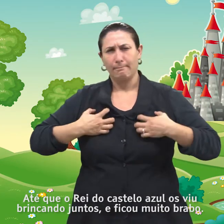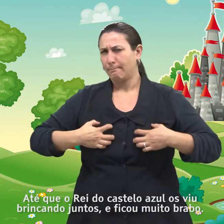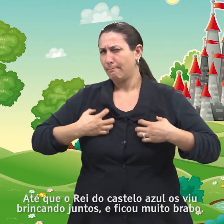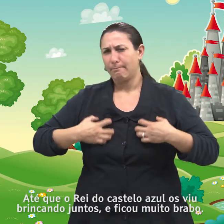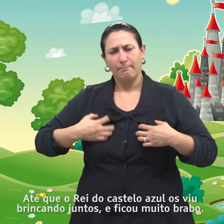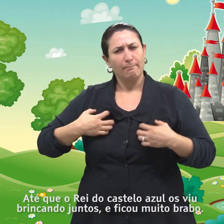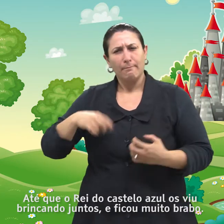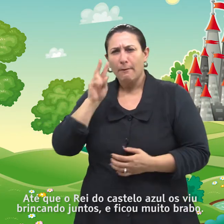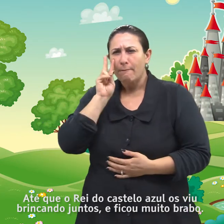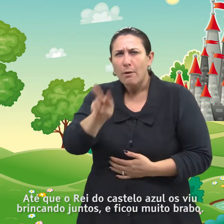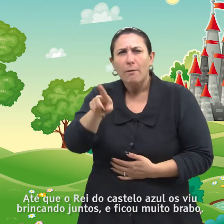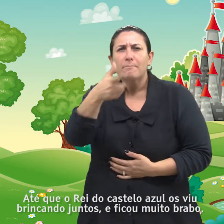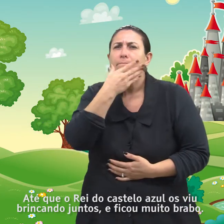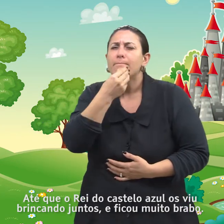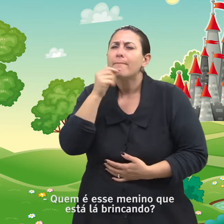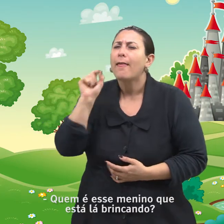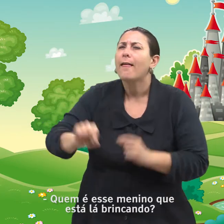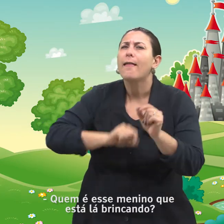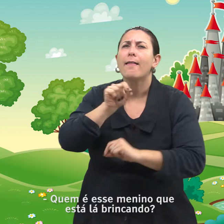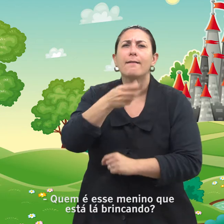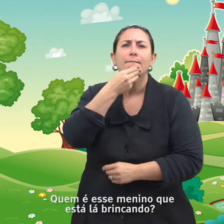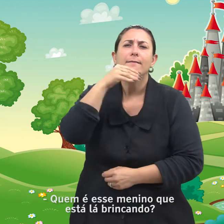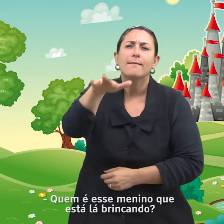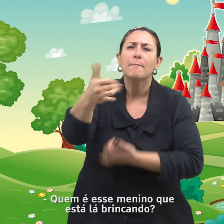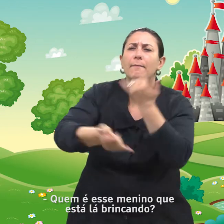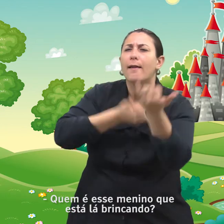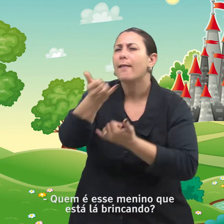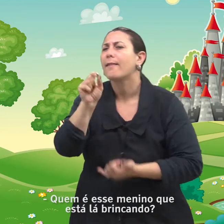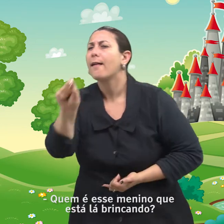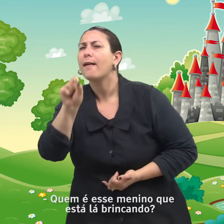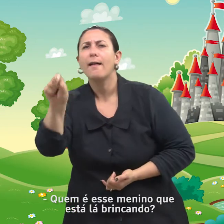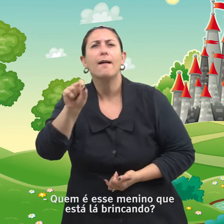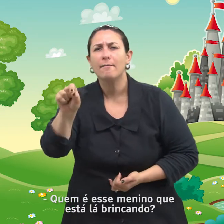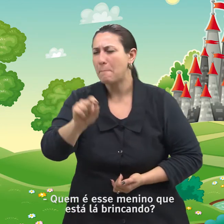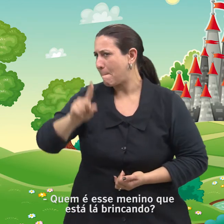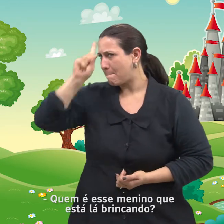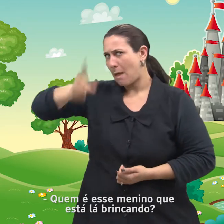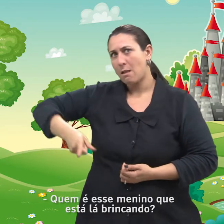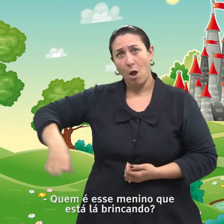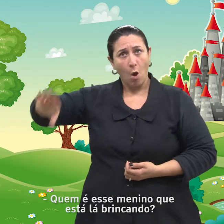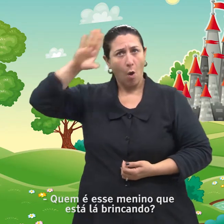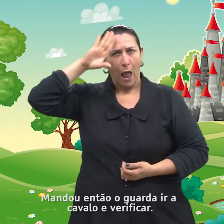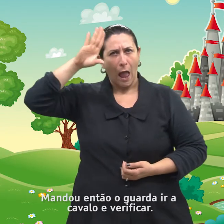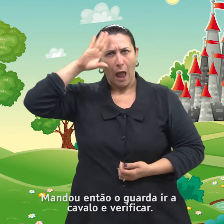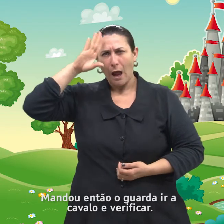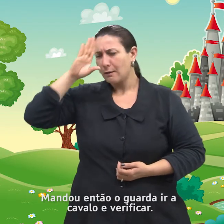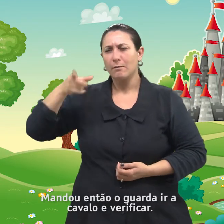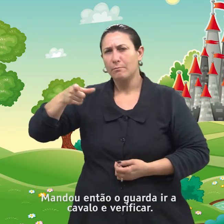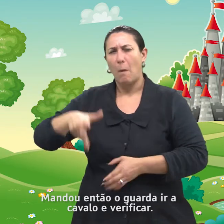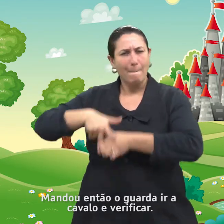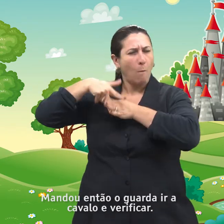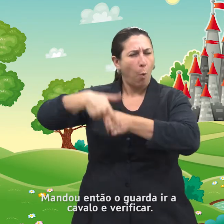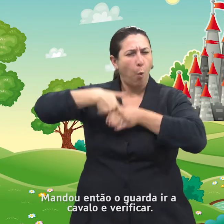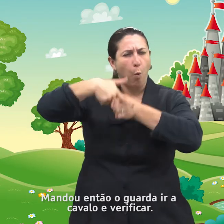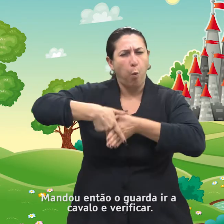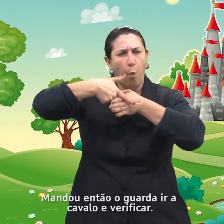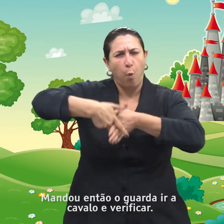e ficou muito bravo. Quem é esse menino que está lá brincando? Mandou então o guarda ir a